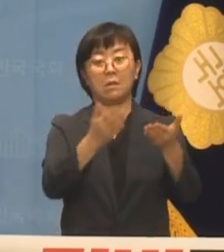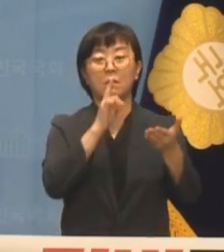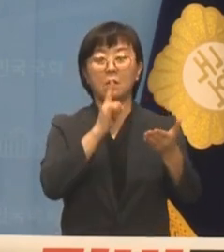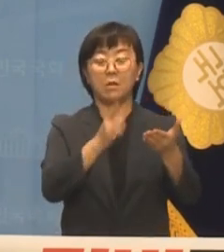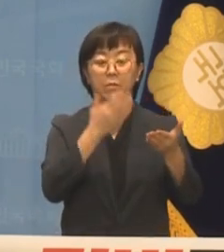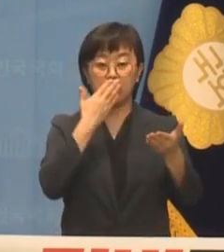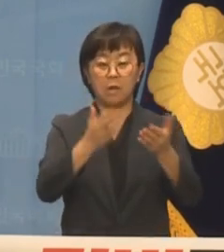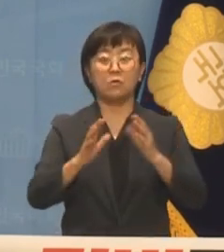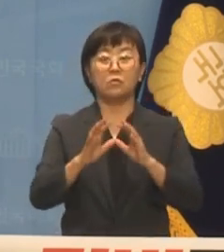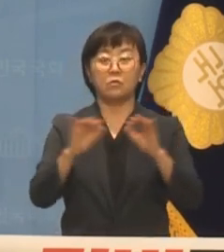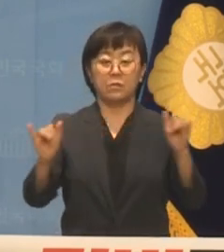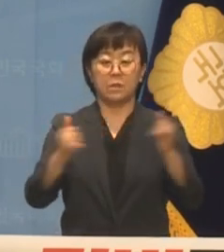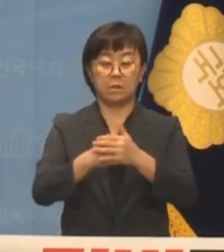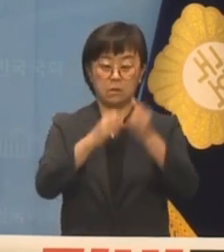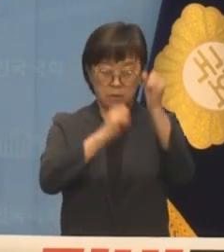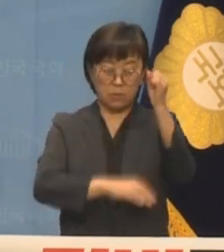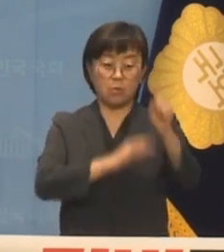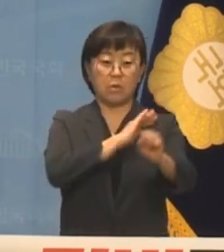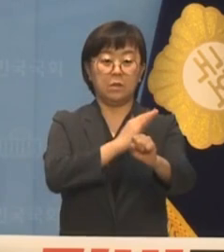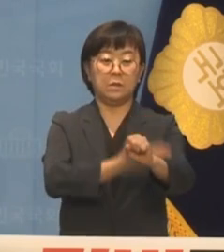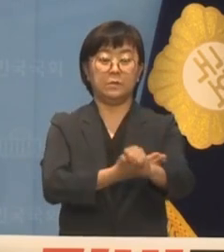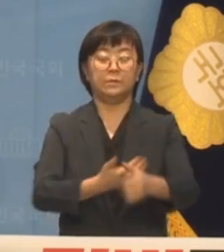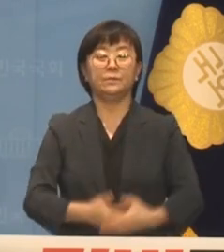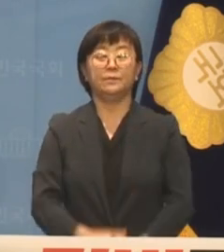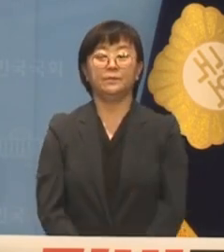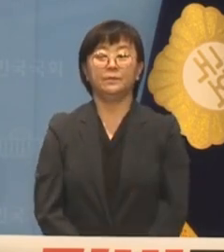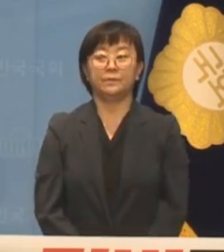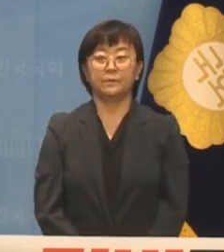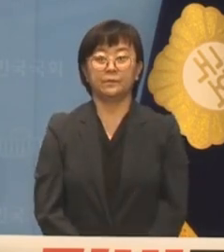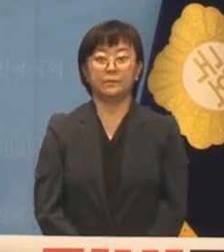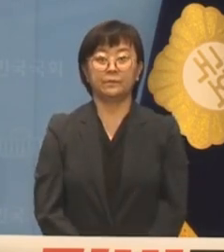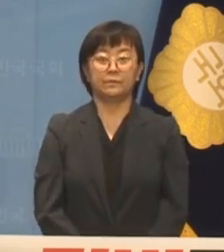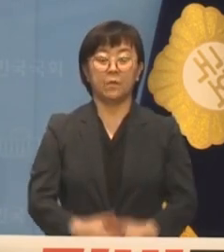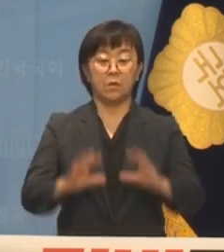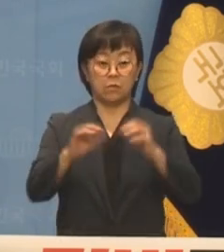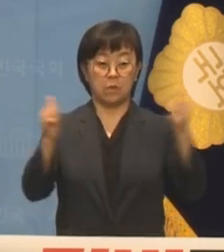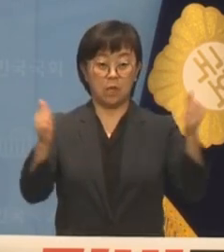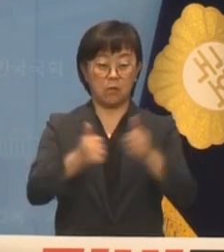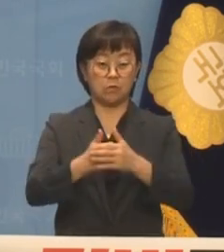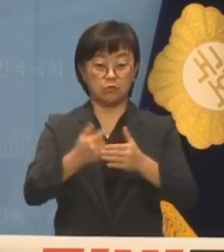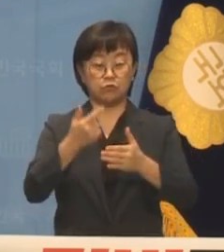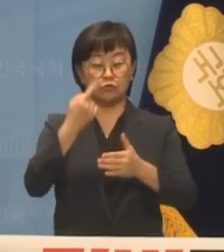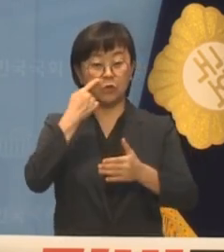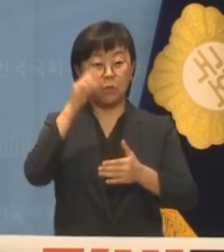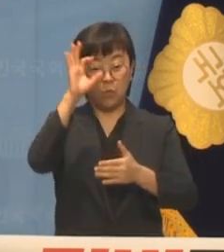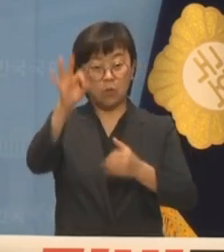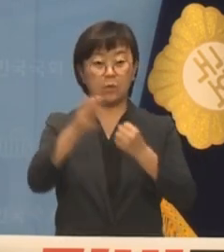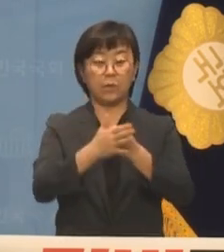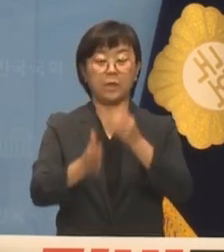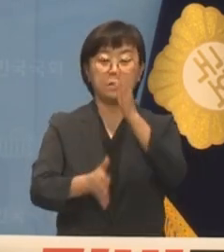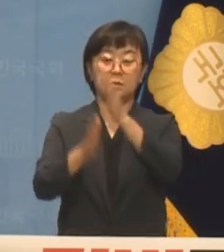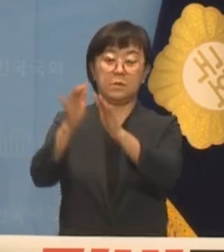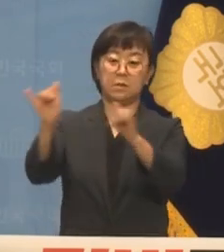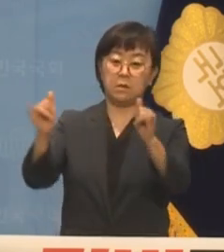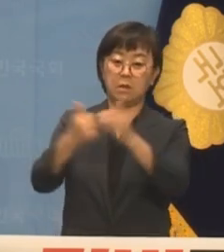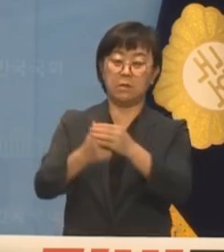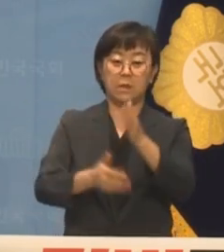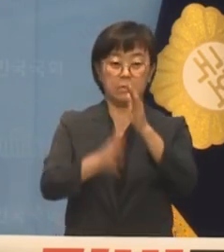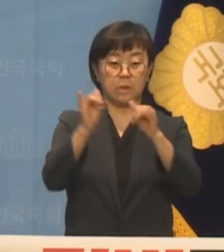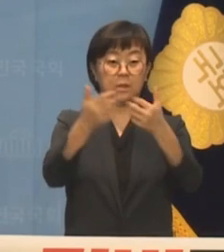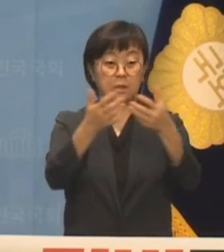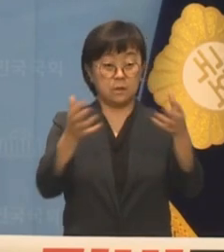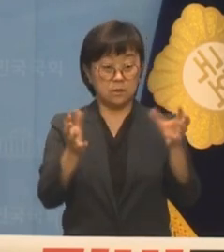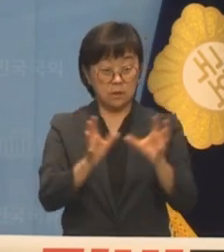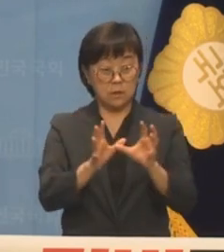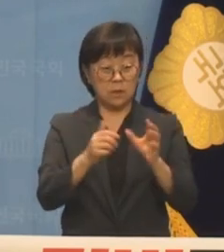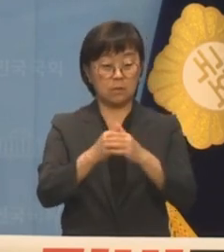수 있는 것이 국민의 기본 권리 아니겠습니까 국회의원들 눈에는 시민과 시민단체가